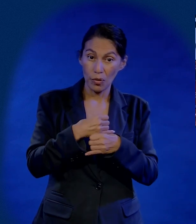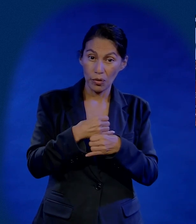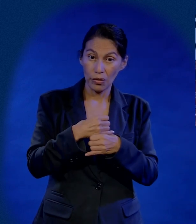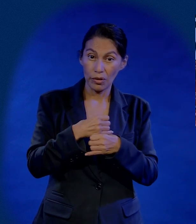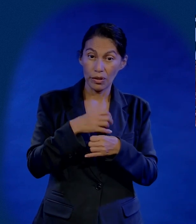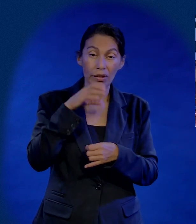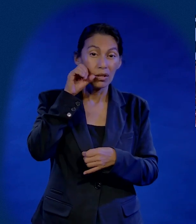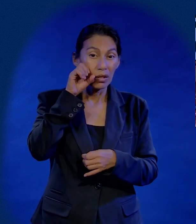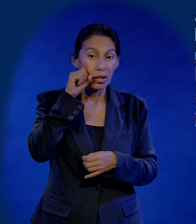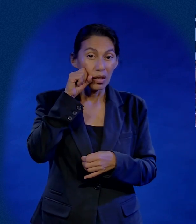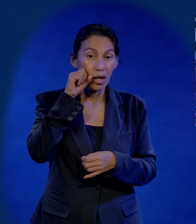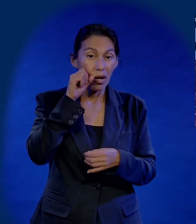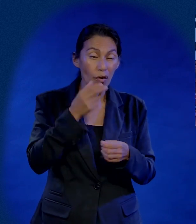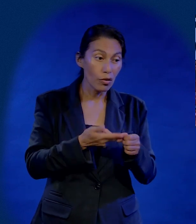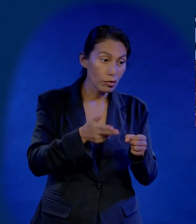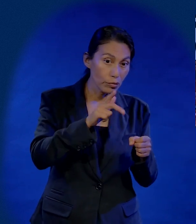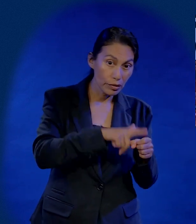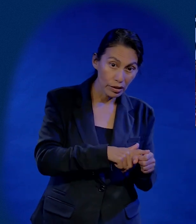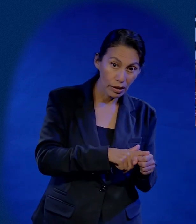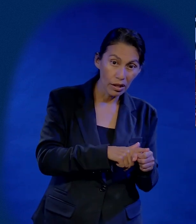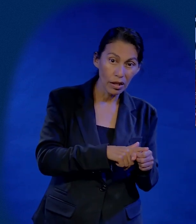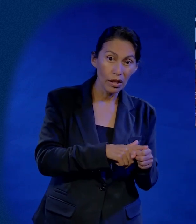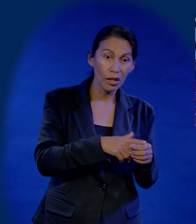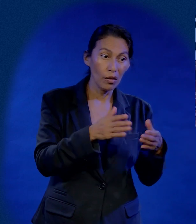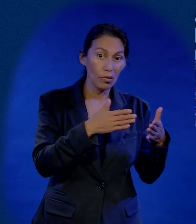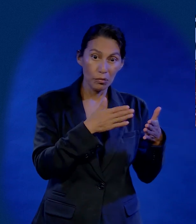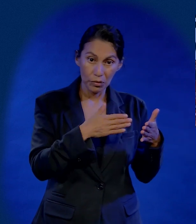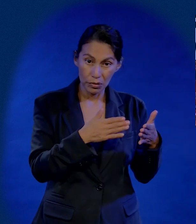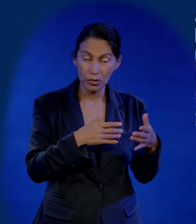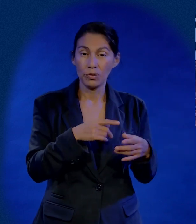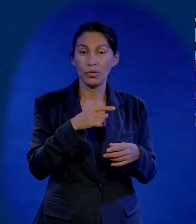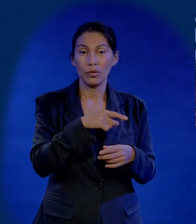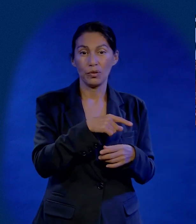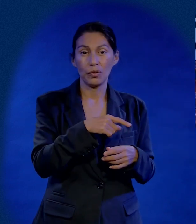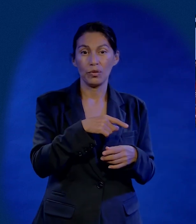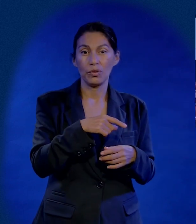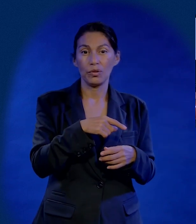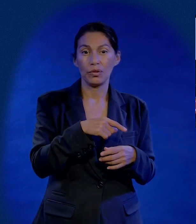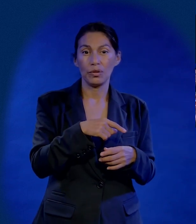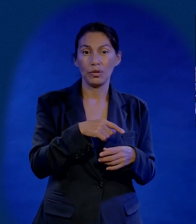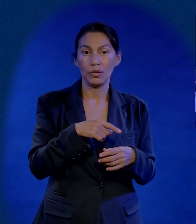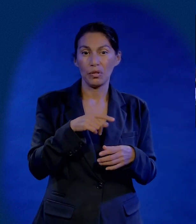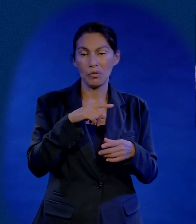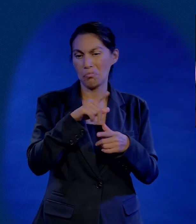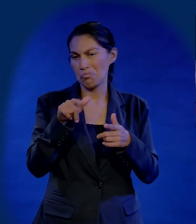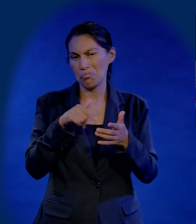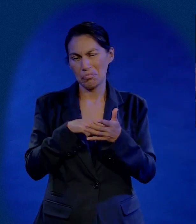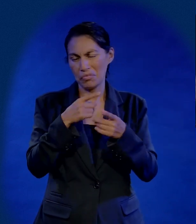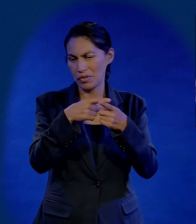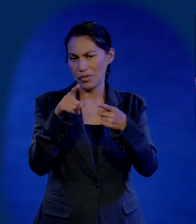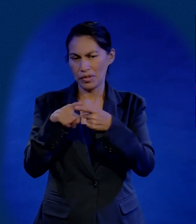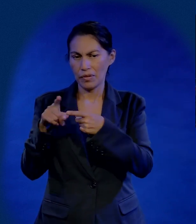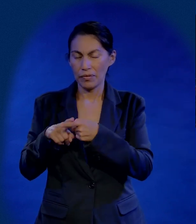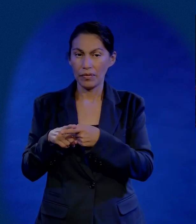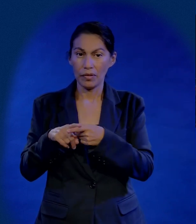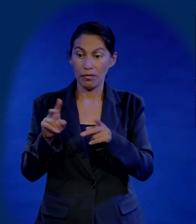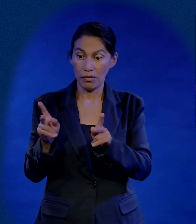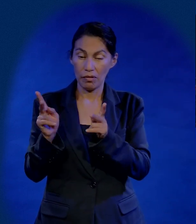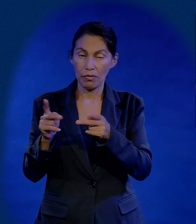comedor, para el hospital y el resto lo vendíamos. A las 5 de la mañana entrábamos con varios grados, muy baja la